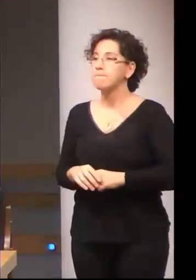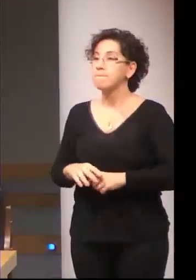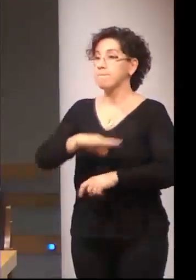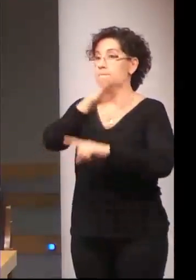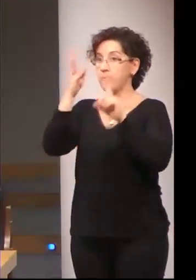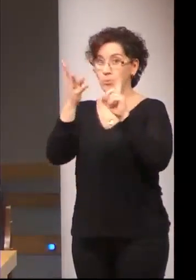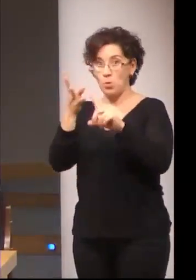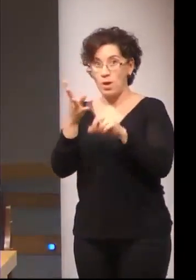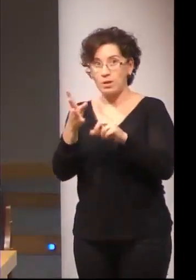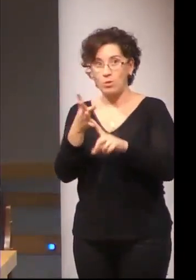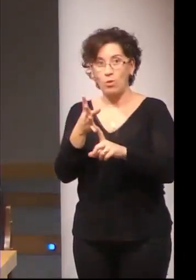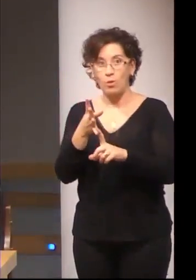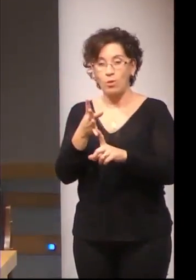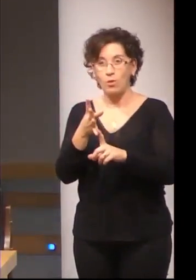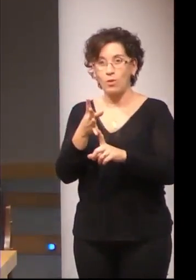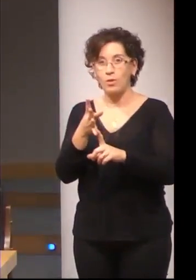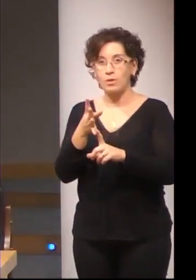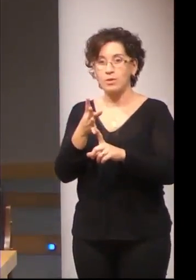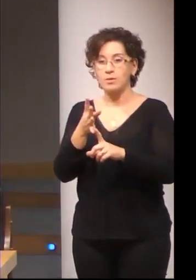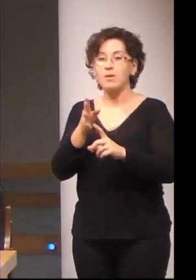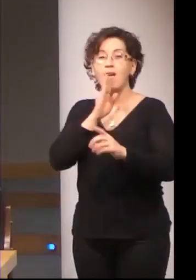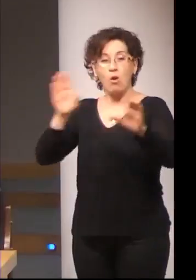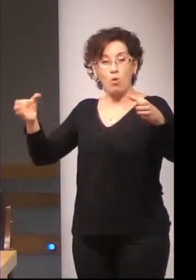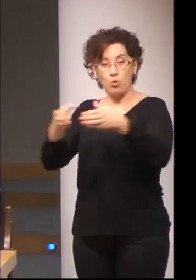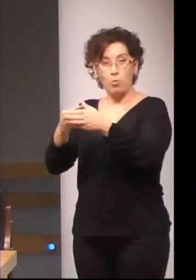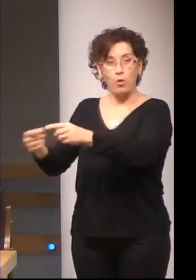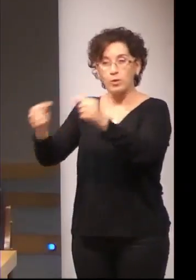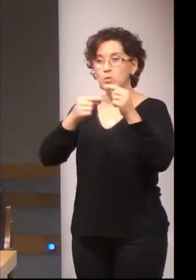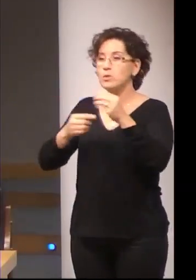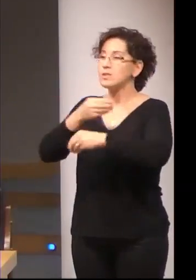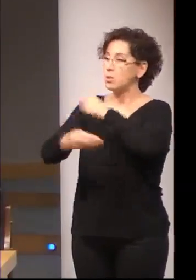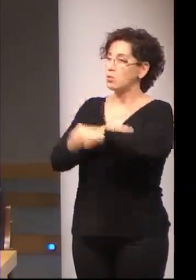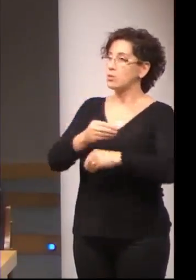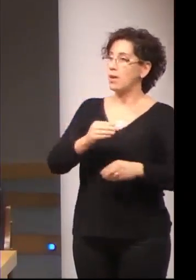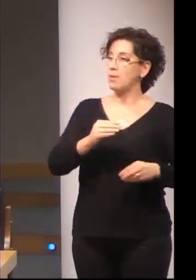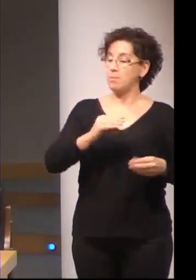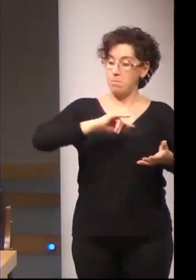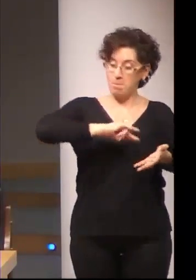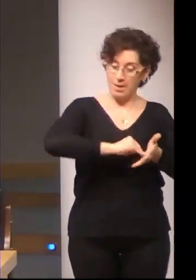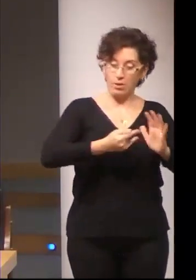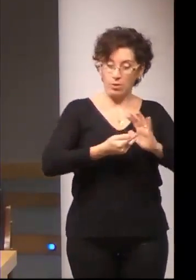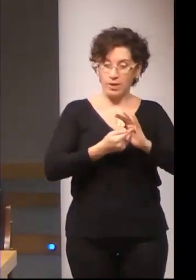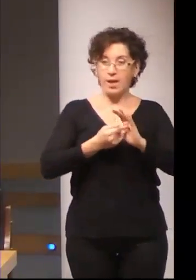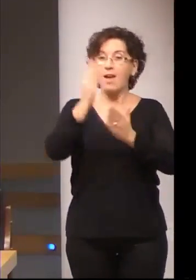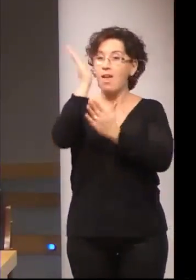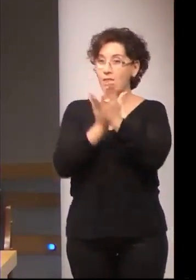instrumento que hemos utilizado en el grupo focal adaptaciones de Lingual y metodología DAFO.